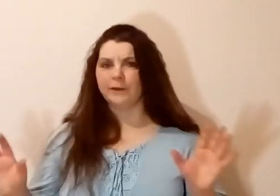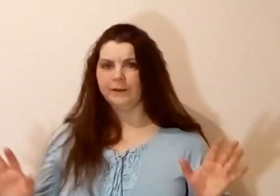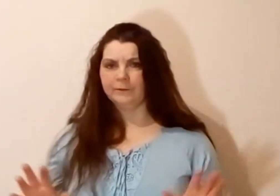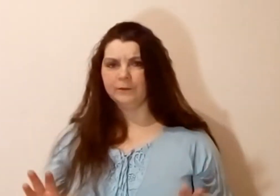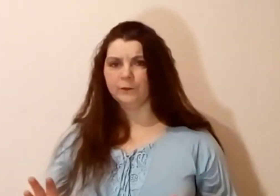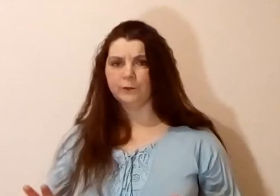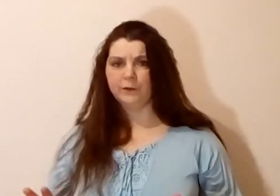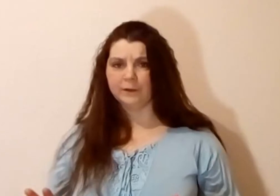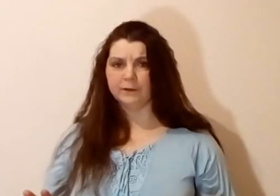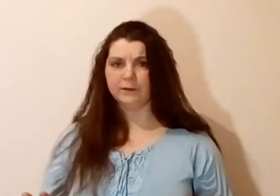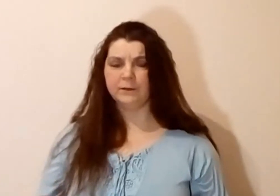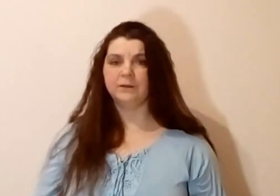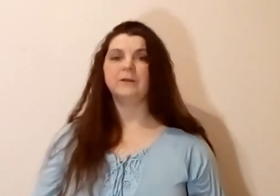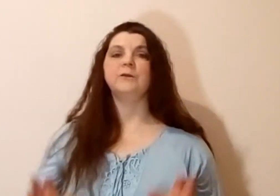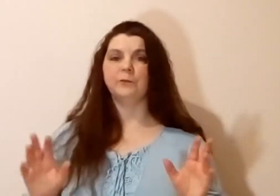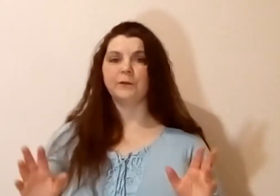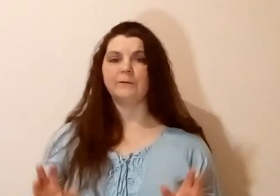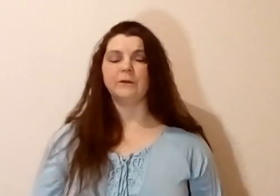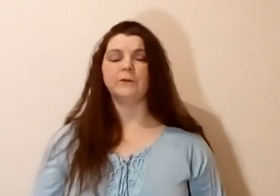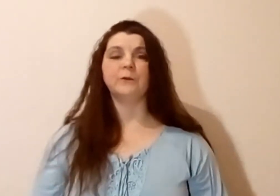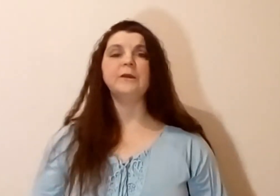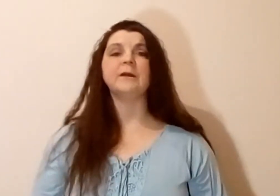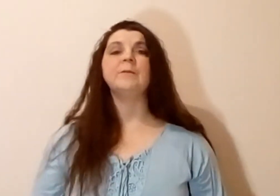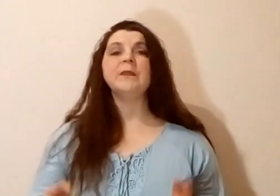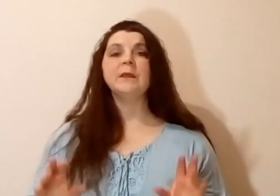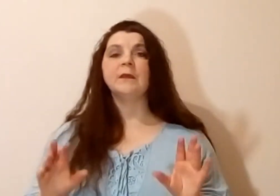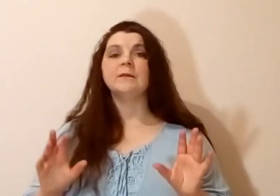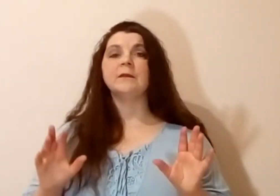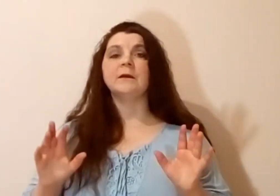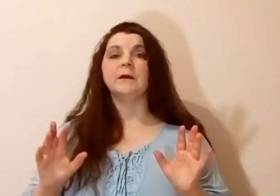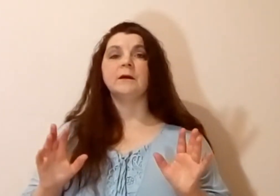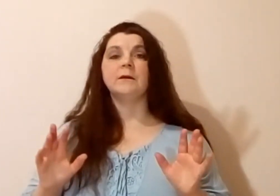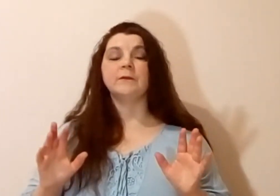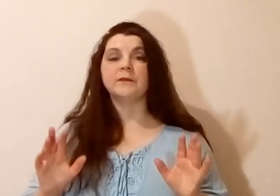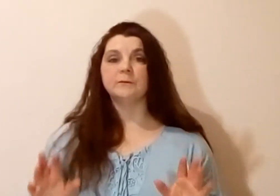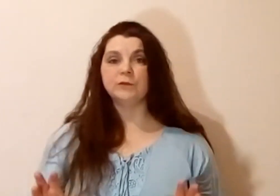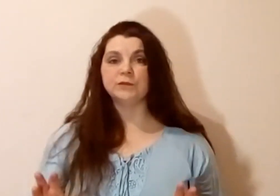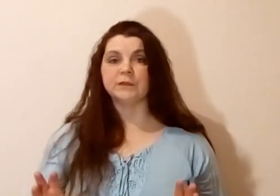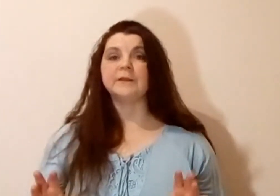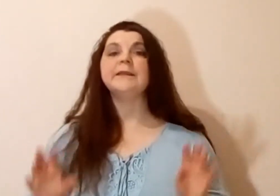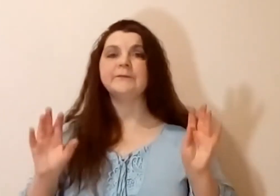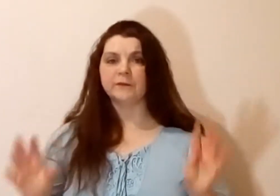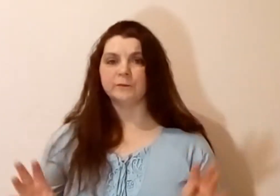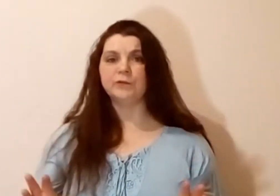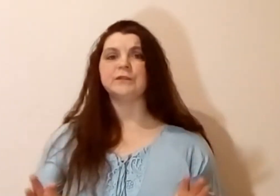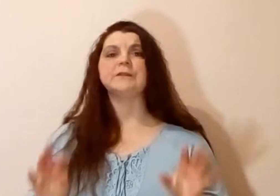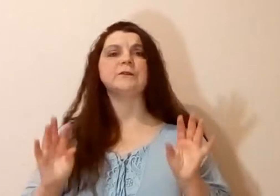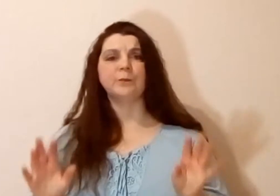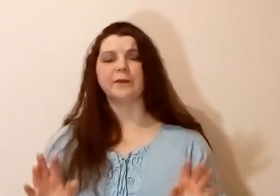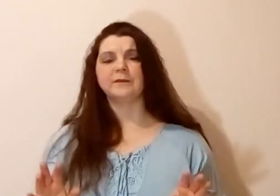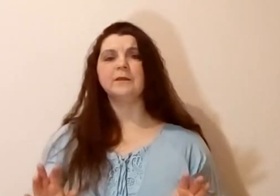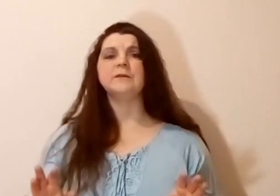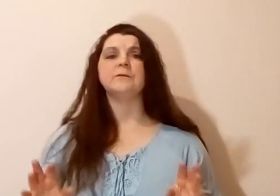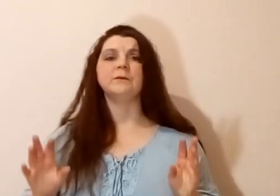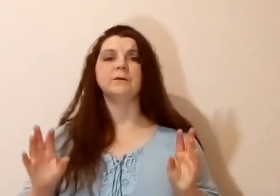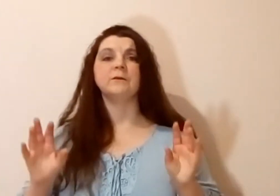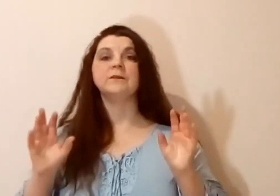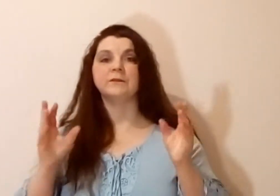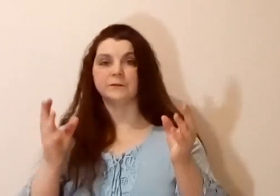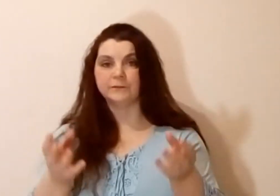видеоролик, любой видеоролик, это возможно, да невозможно, это 100% с